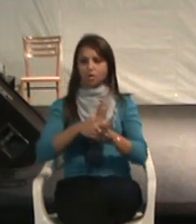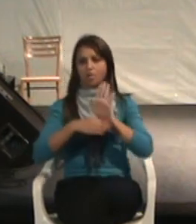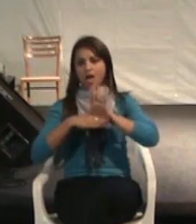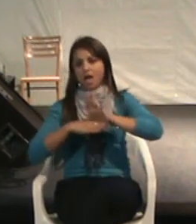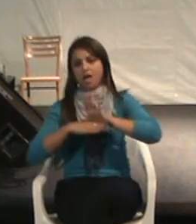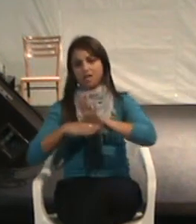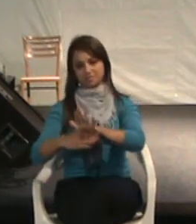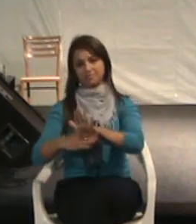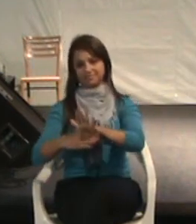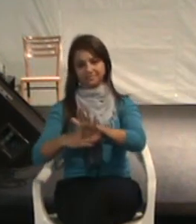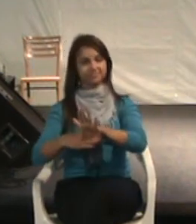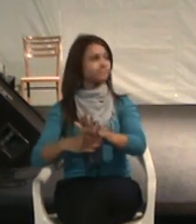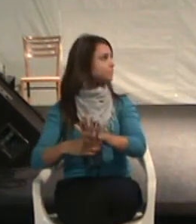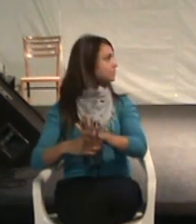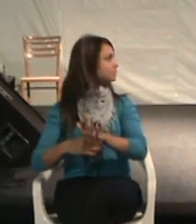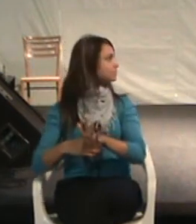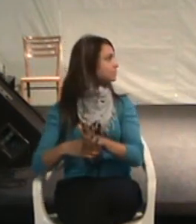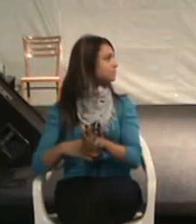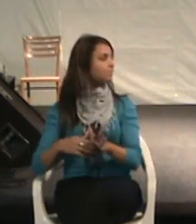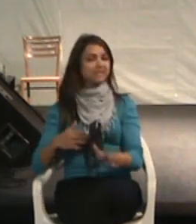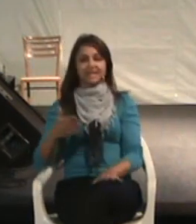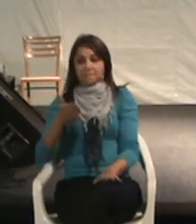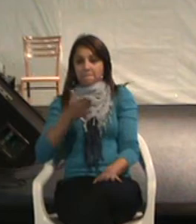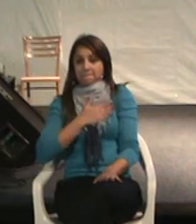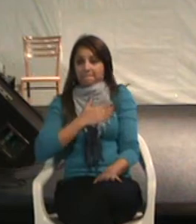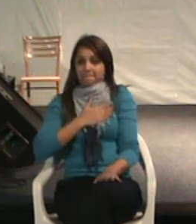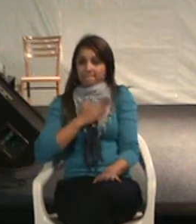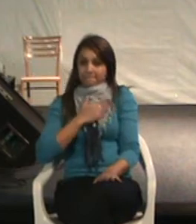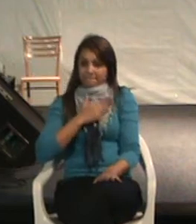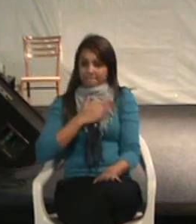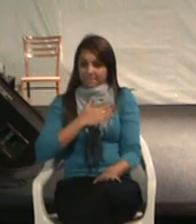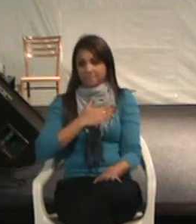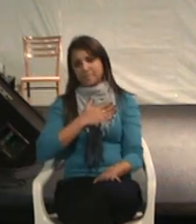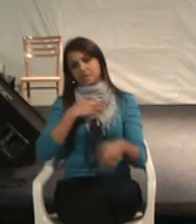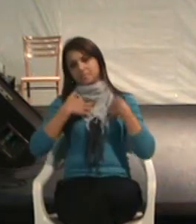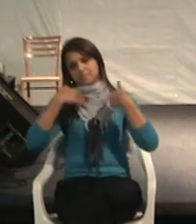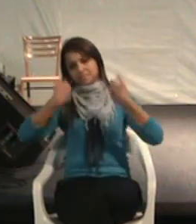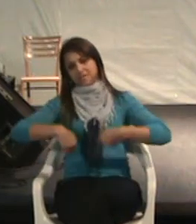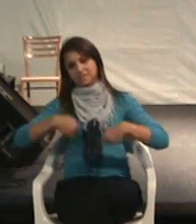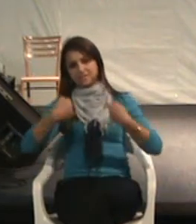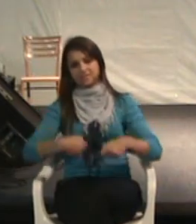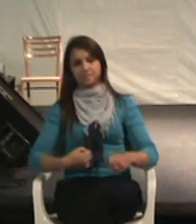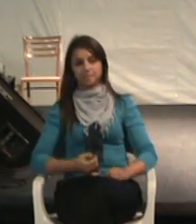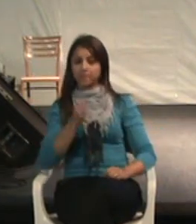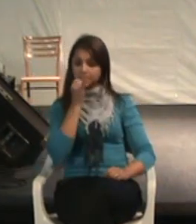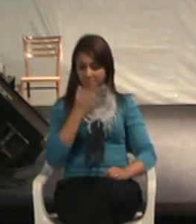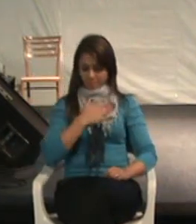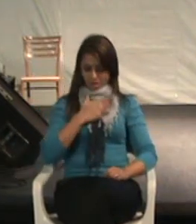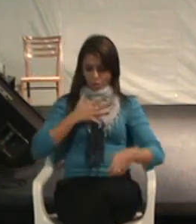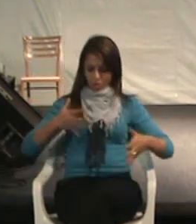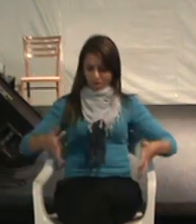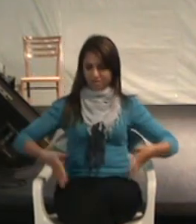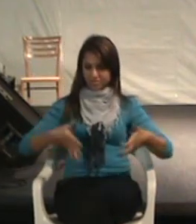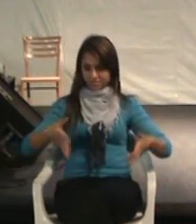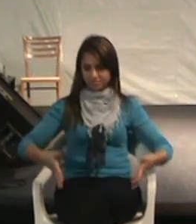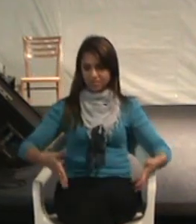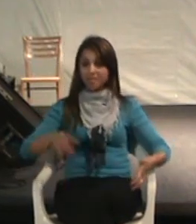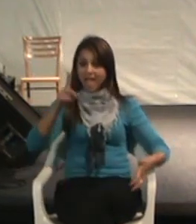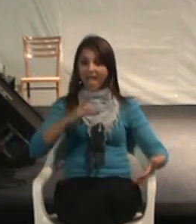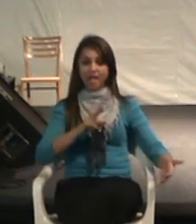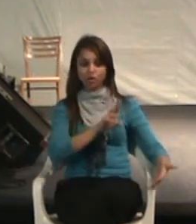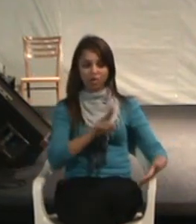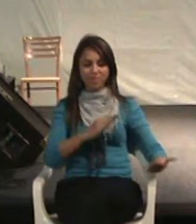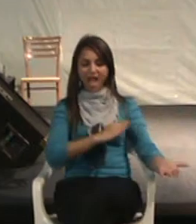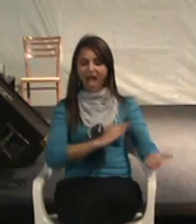atendimento das minhas necessidades. Ok? Uma cadeira de roda, por exemplo, é uma ajuda técnica.